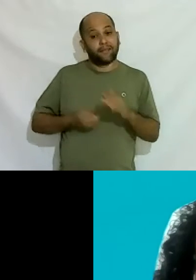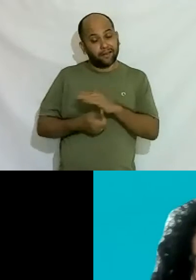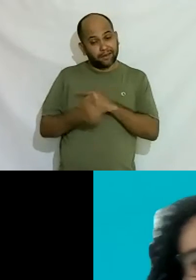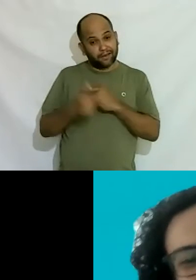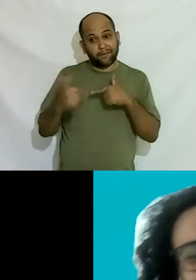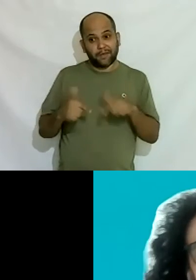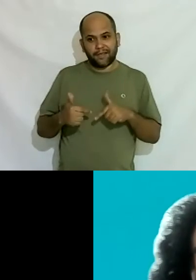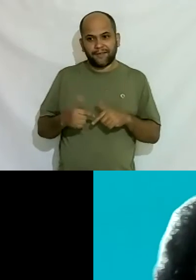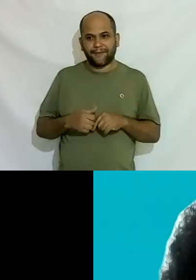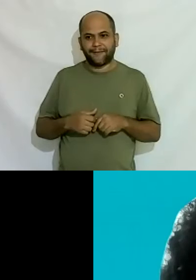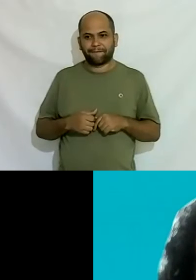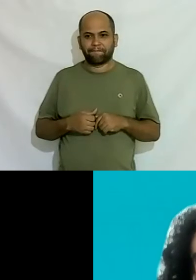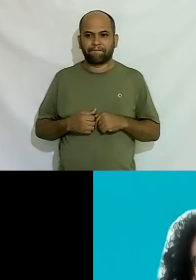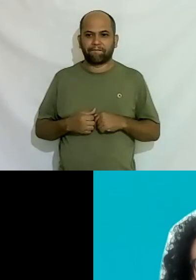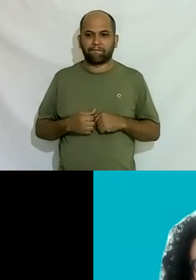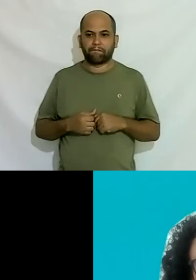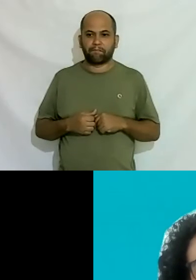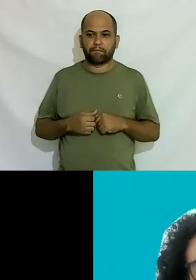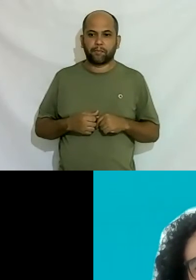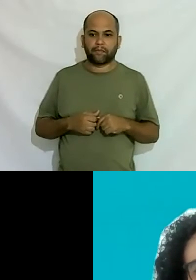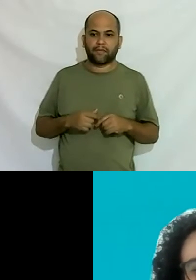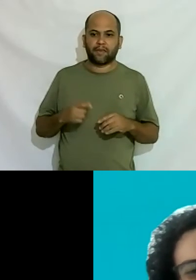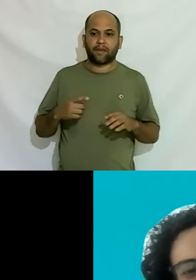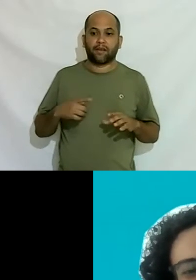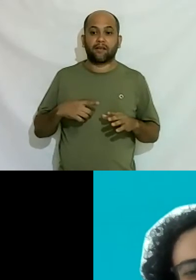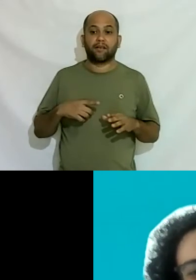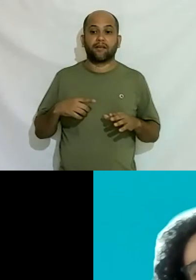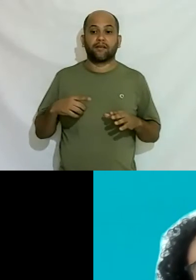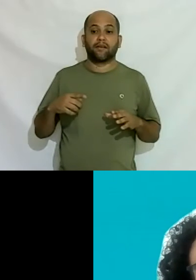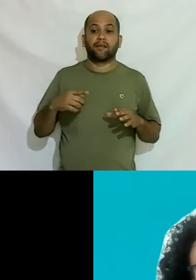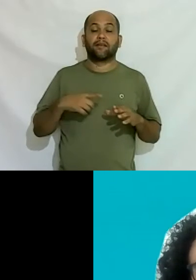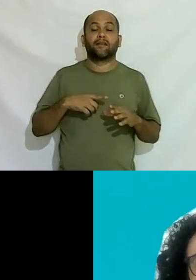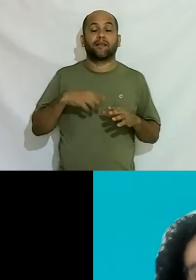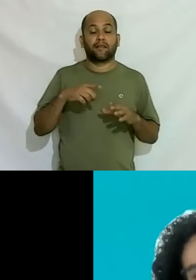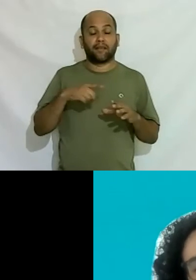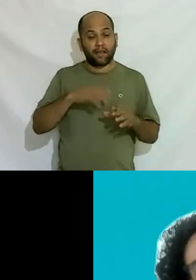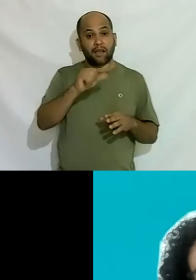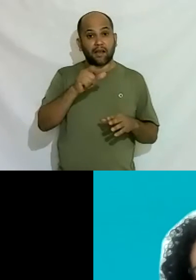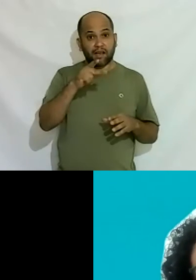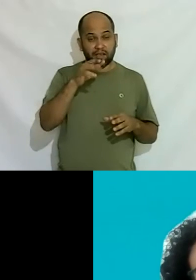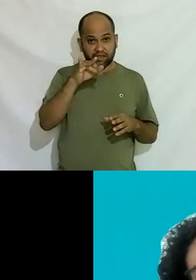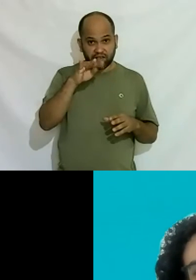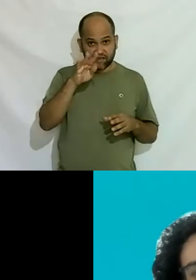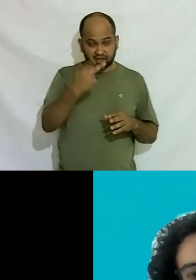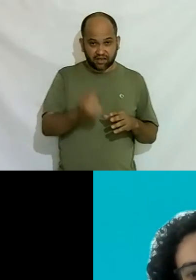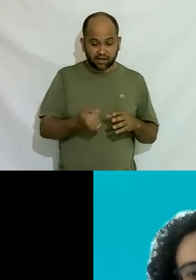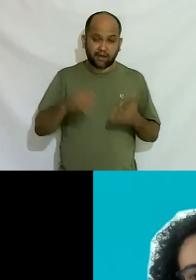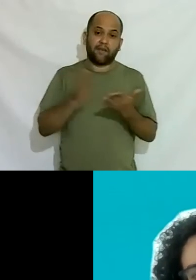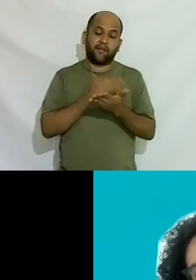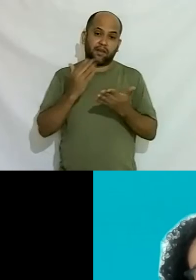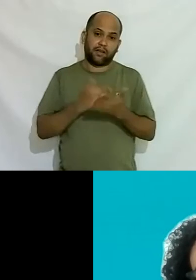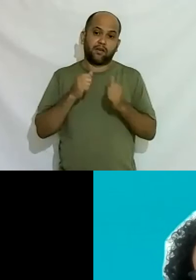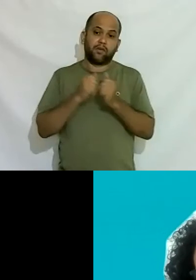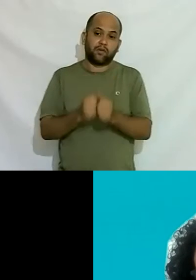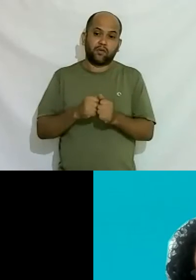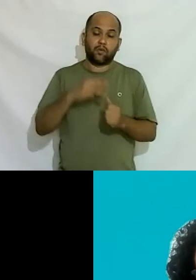levantei a bola para você no transempreme tem a cartilha tem uma cartilha feita junto com as multinacionais nós junto com